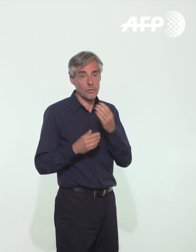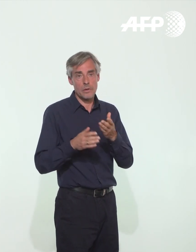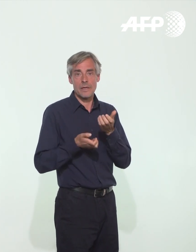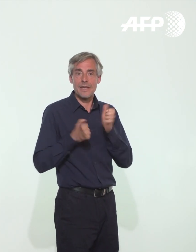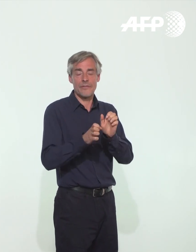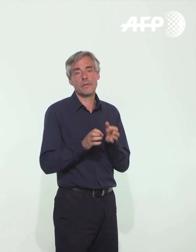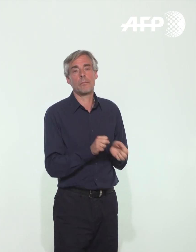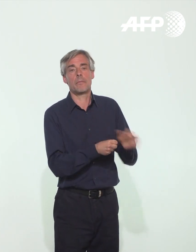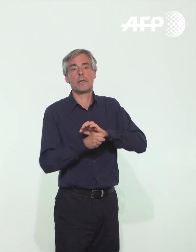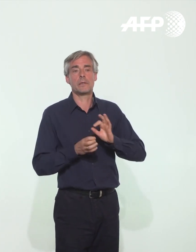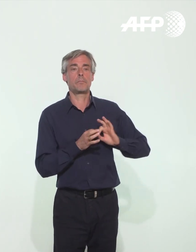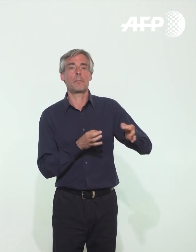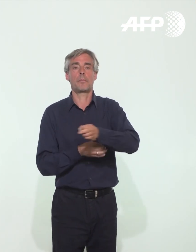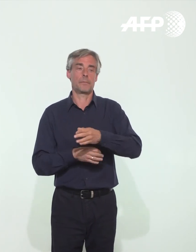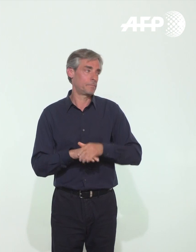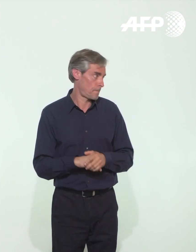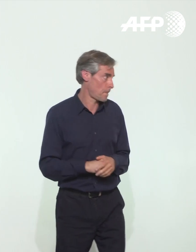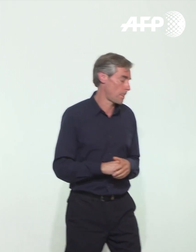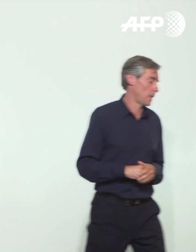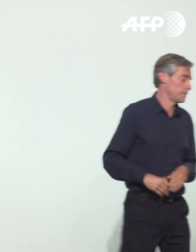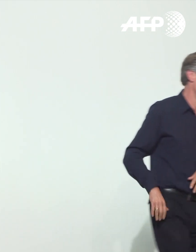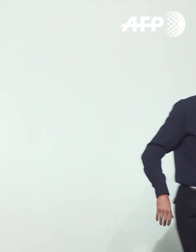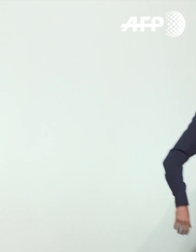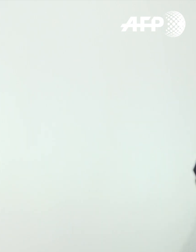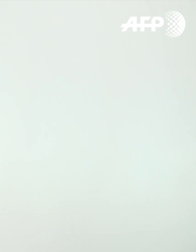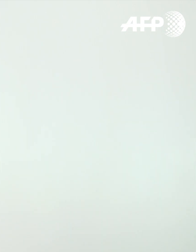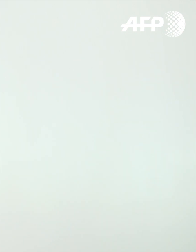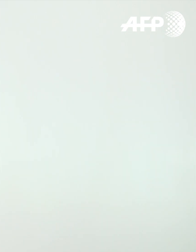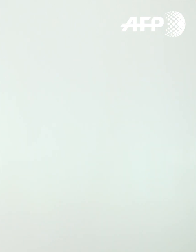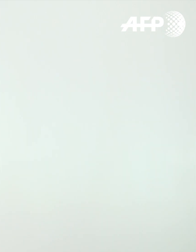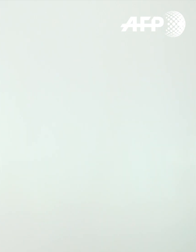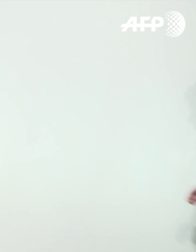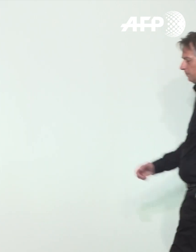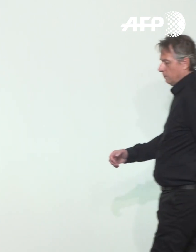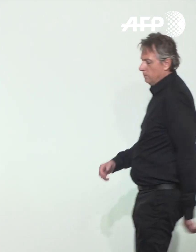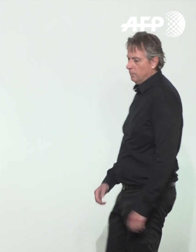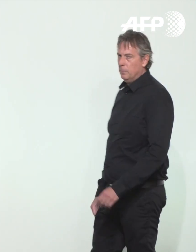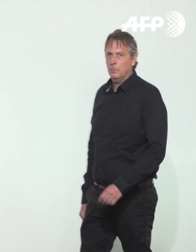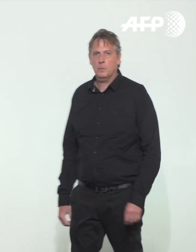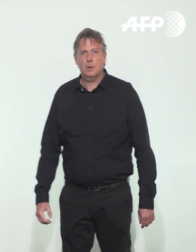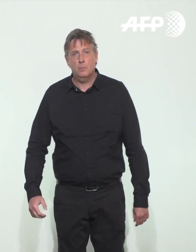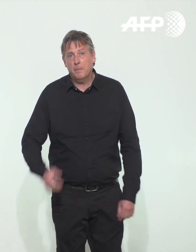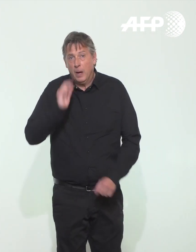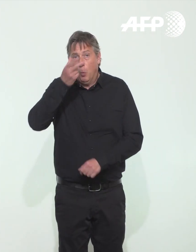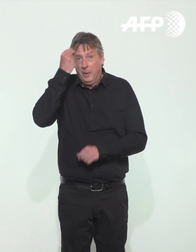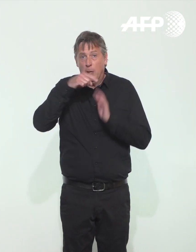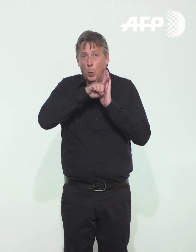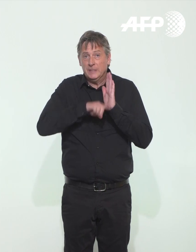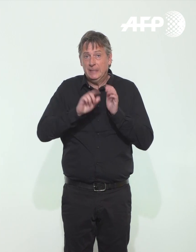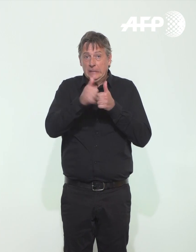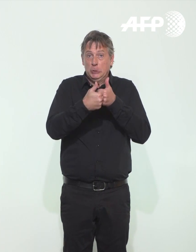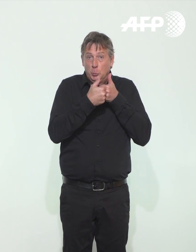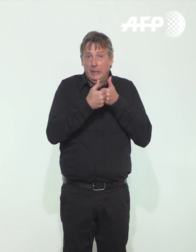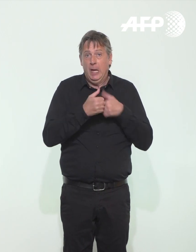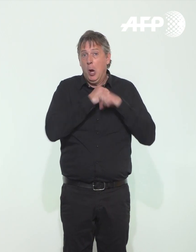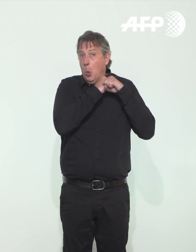de toute contamination. Je conçois, je suis vraiment conscient que ces consignes sont contraignantes, mais elles sont